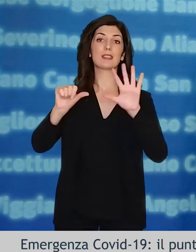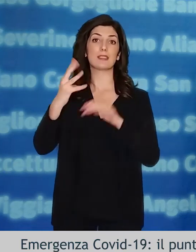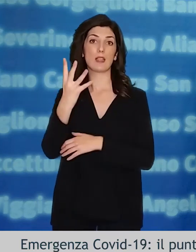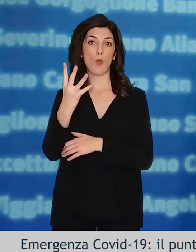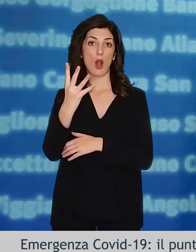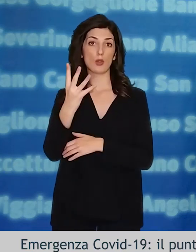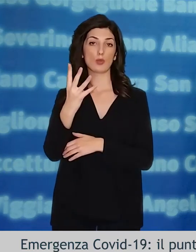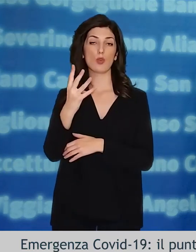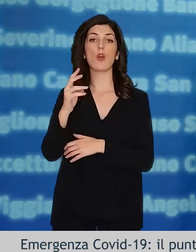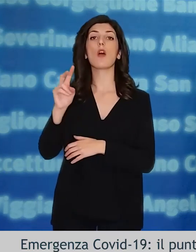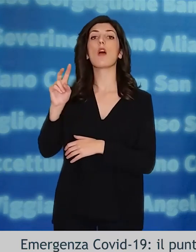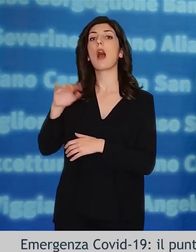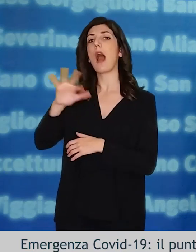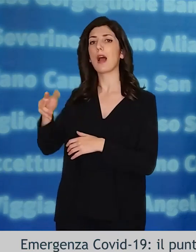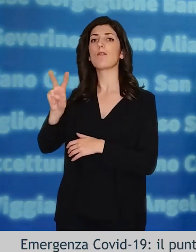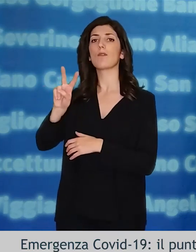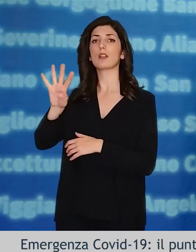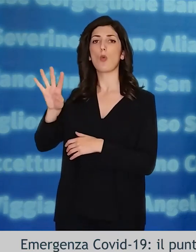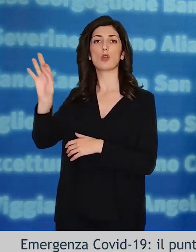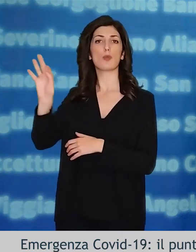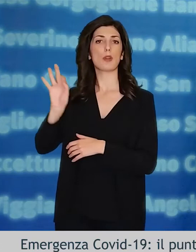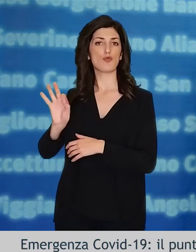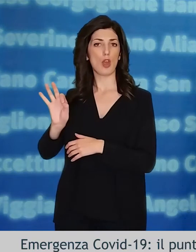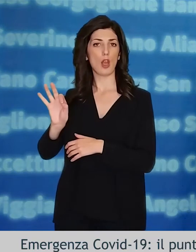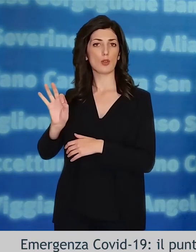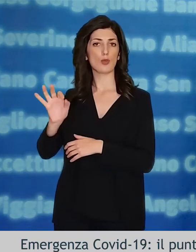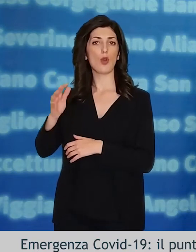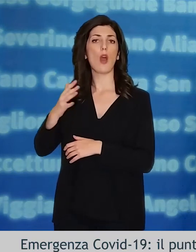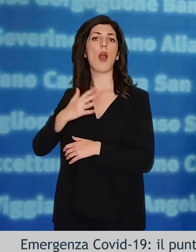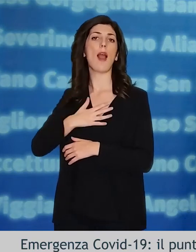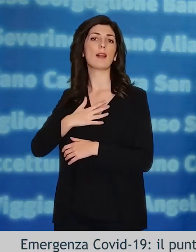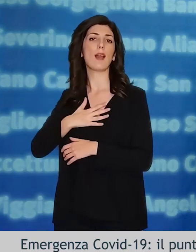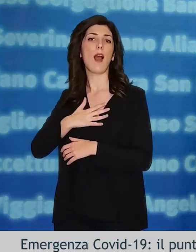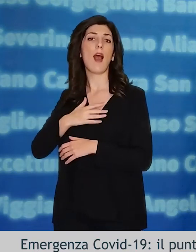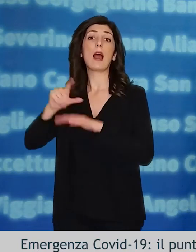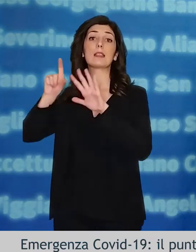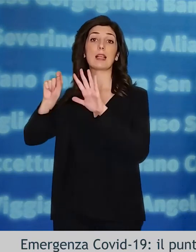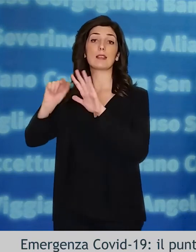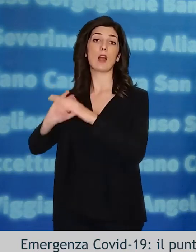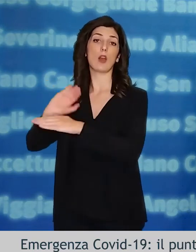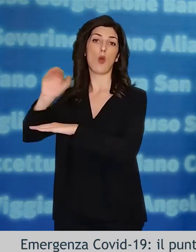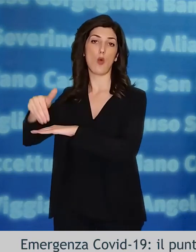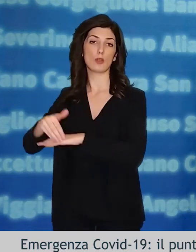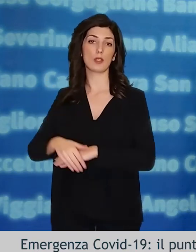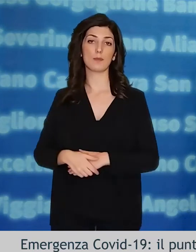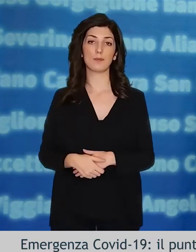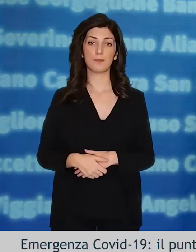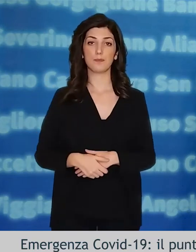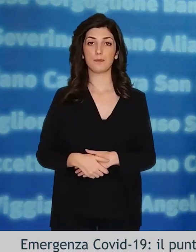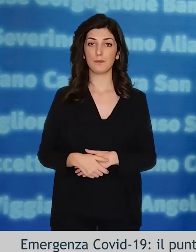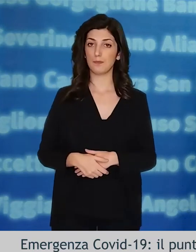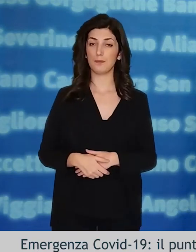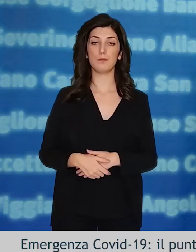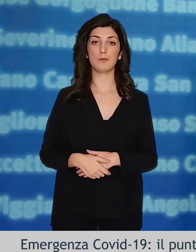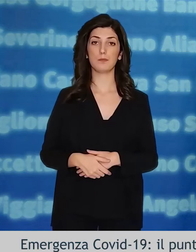fascia di età 21-64 anni, mentre il rimanente 24% è rappresentato da soggetti al di sopra dei